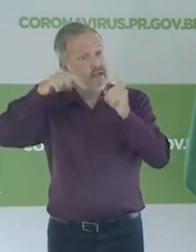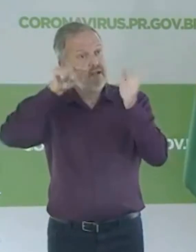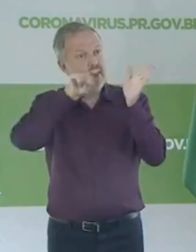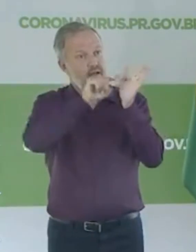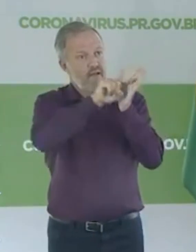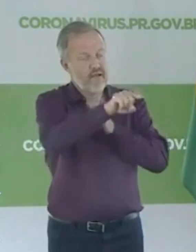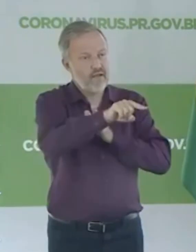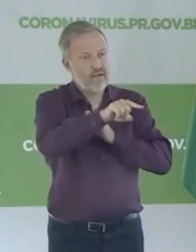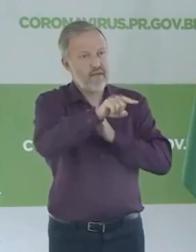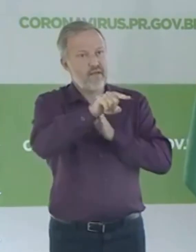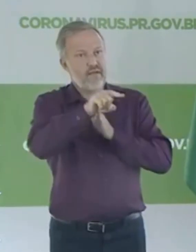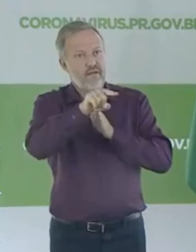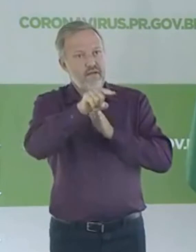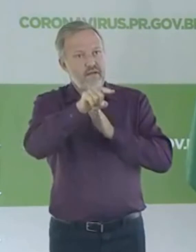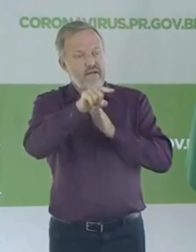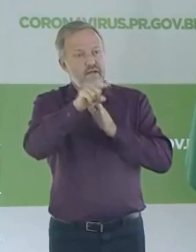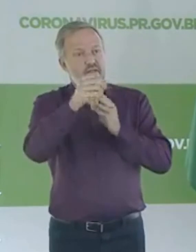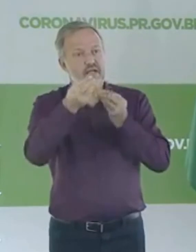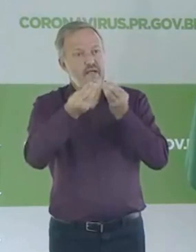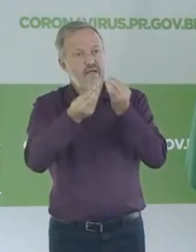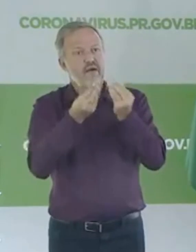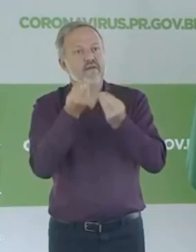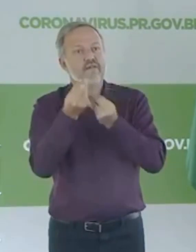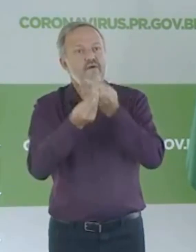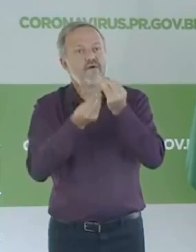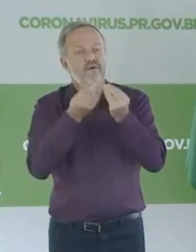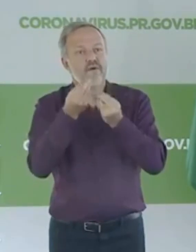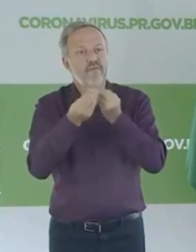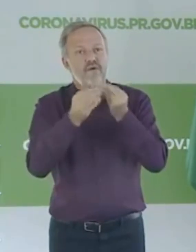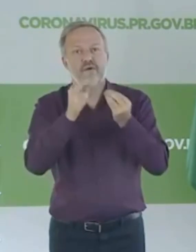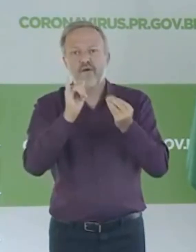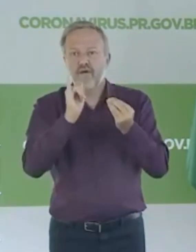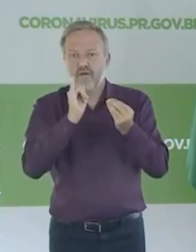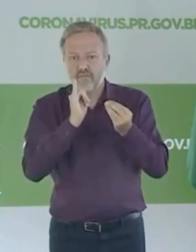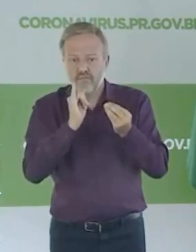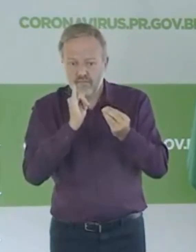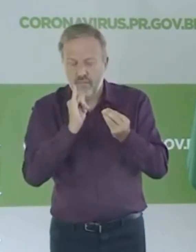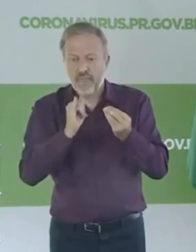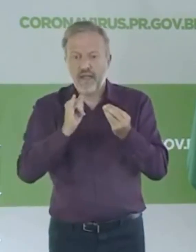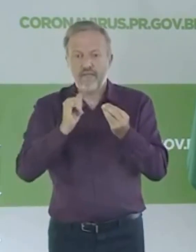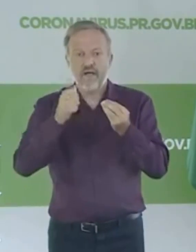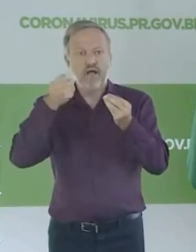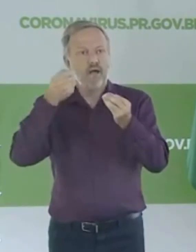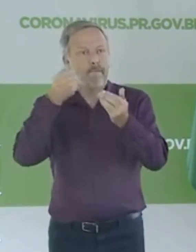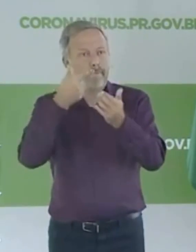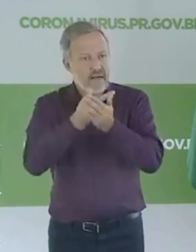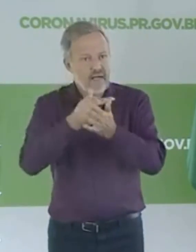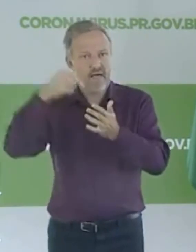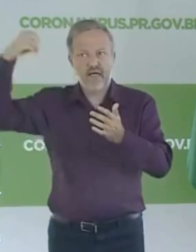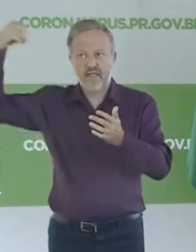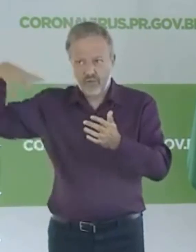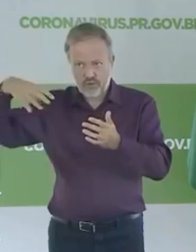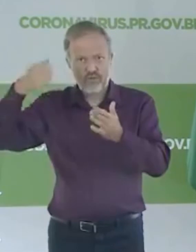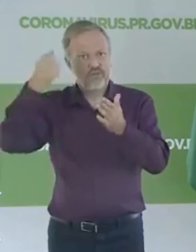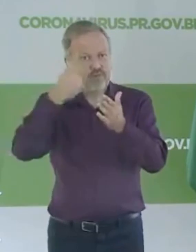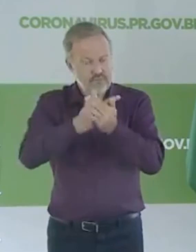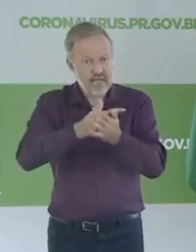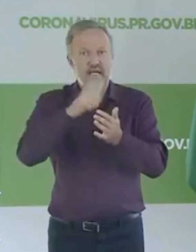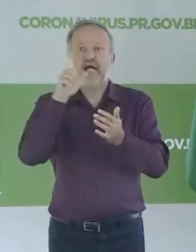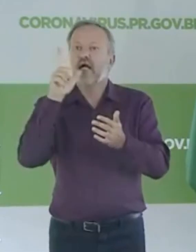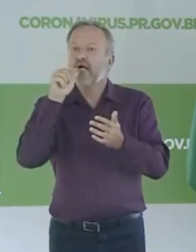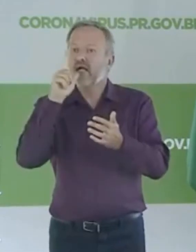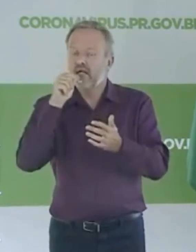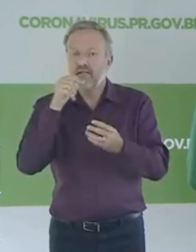diário o vencimento das faturas de contas de água e esgoto tanto da Sanepar quanto de Coppel enquanto estivermos em estado de calamidade